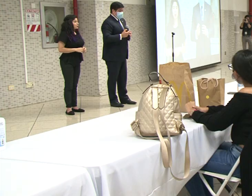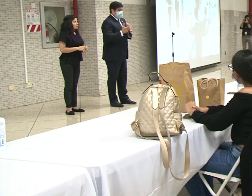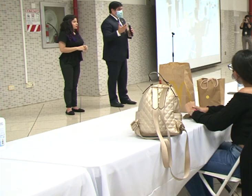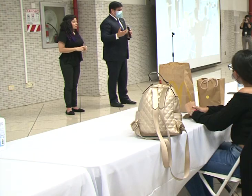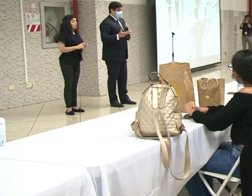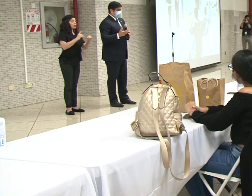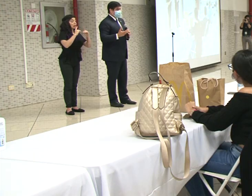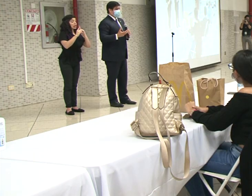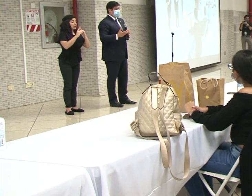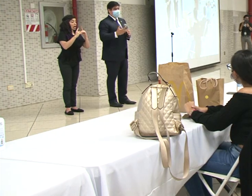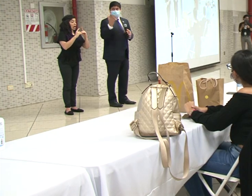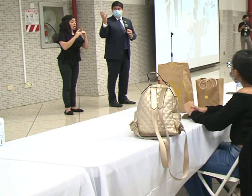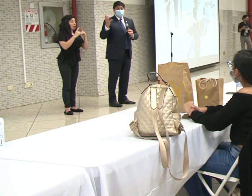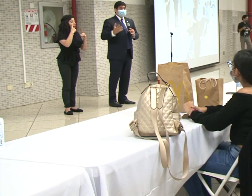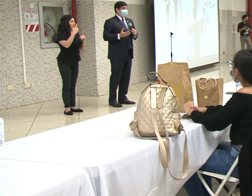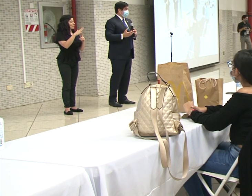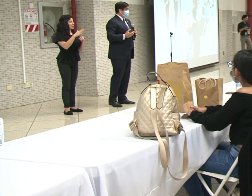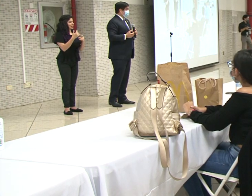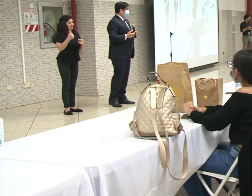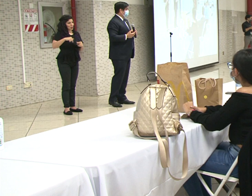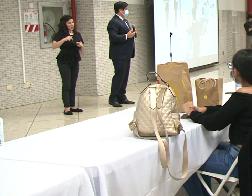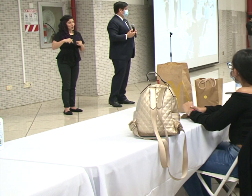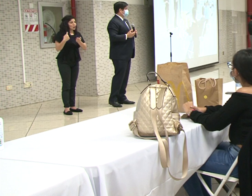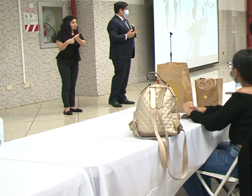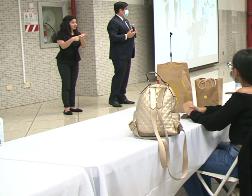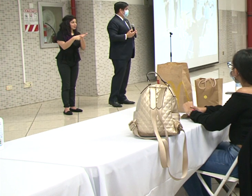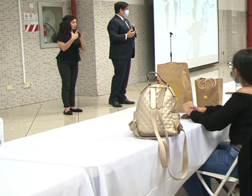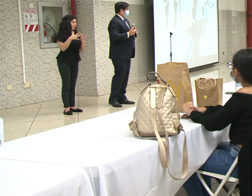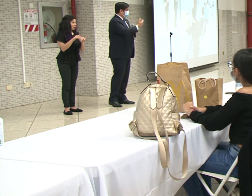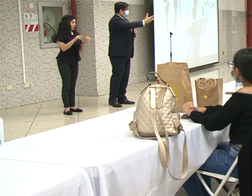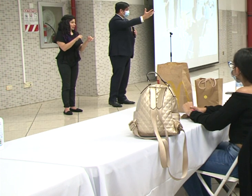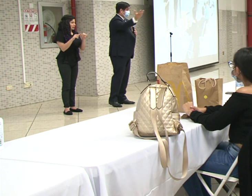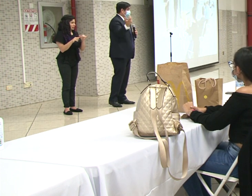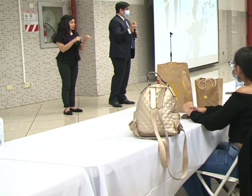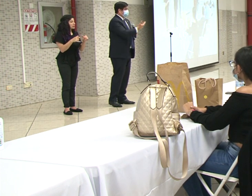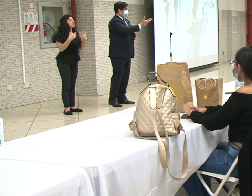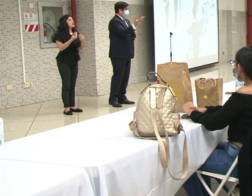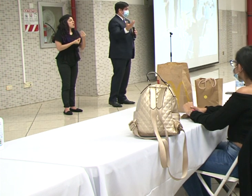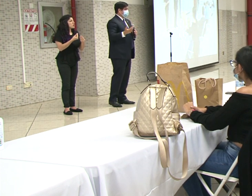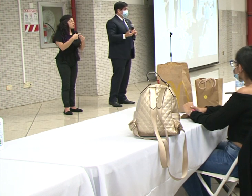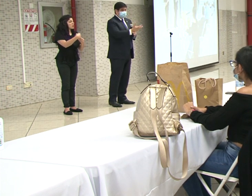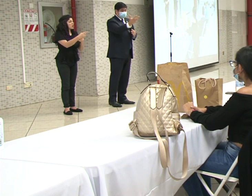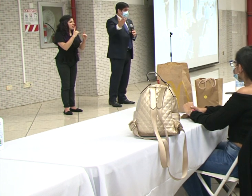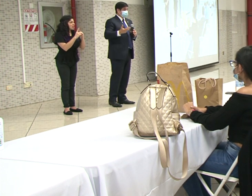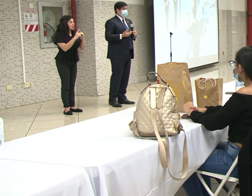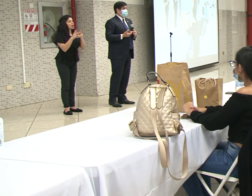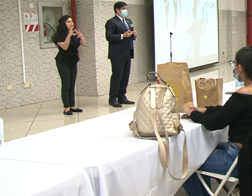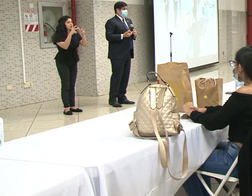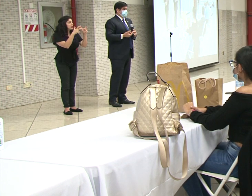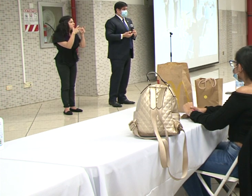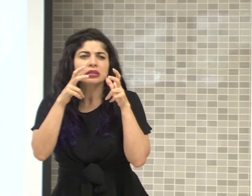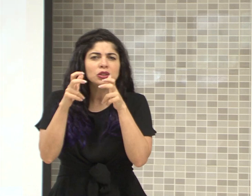El diálogo va a ser muy parecido al ejercicio que hicimos ahora, probablemente. Vamos a escucharnos, todos acá.